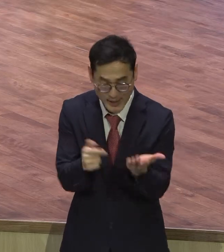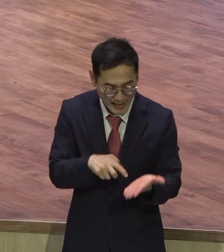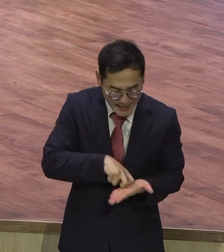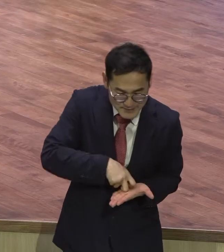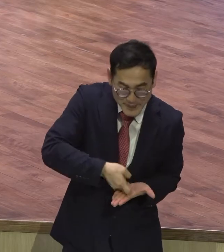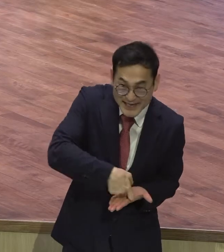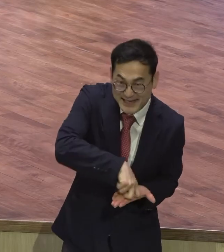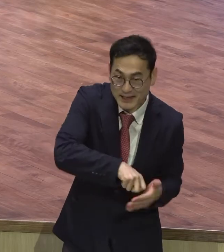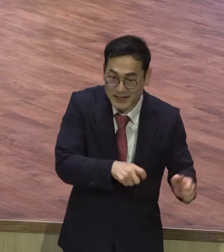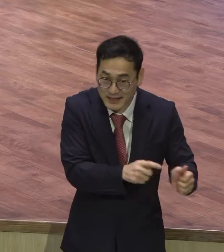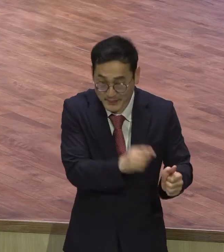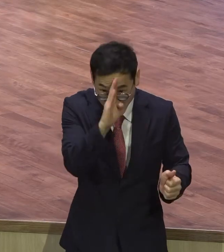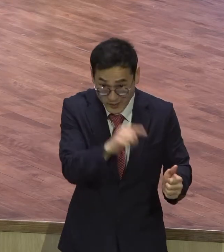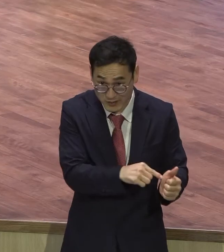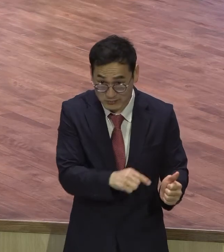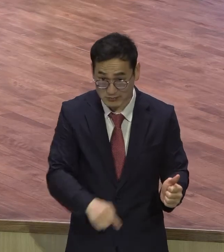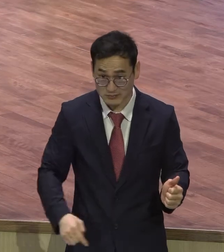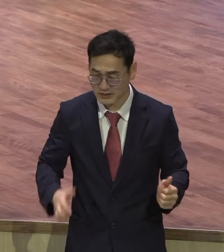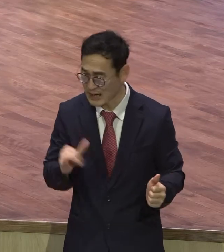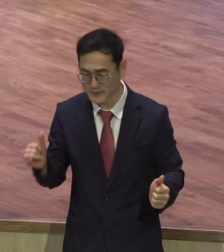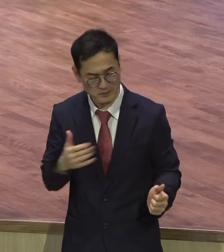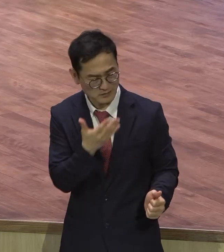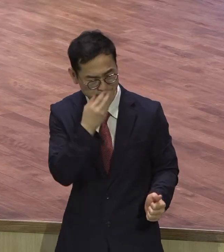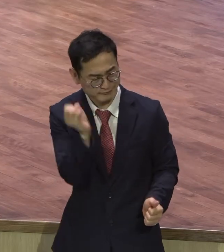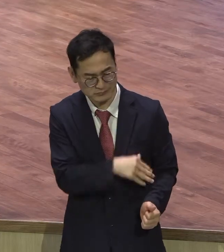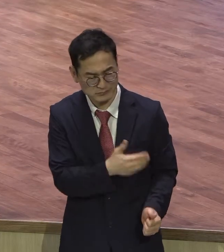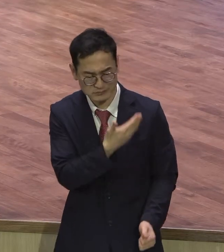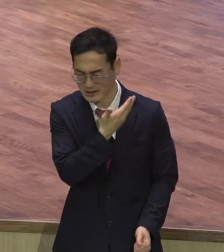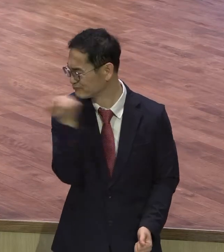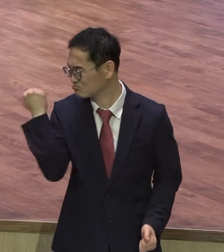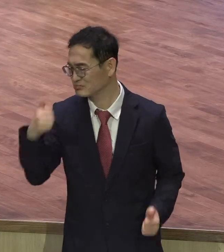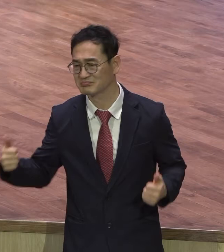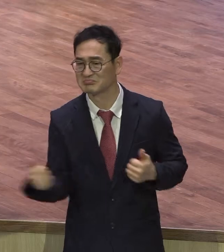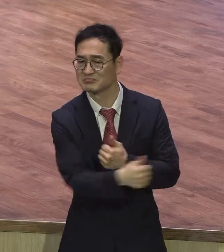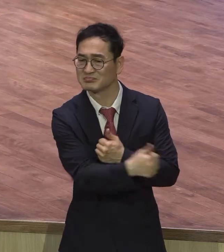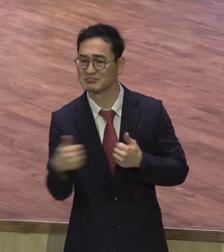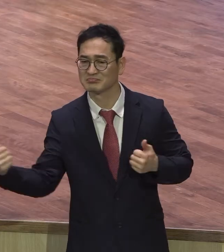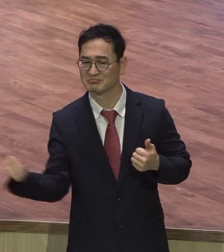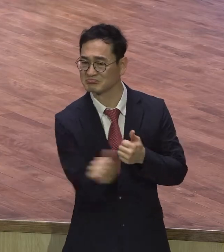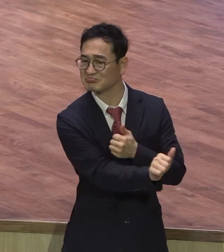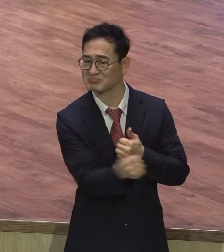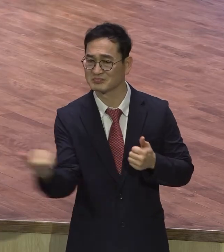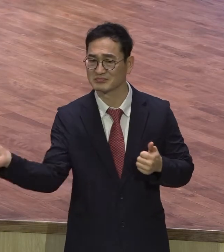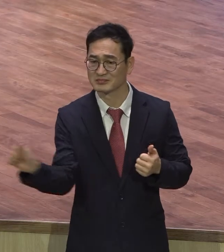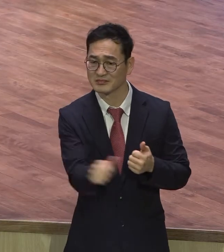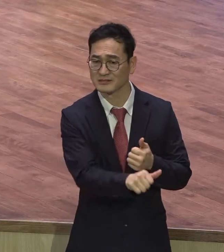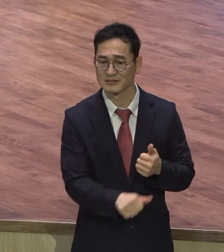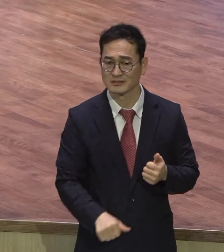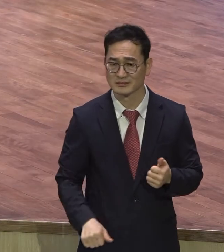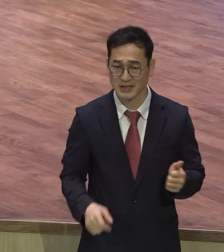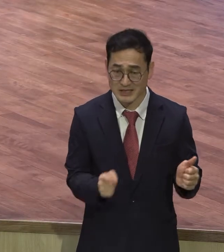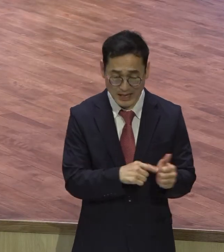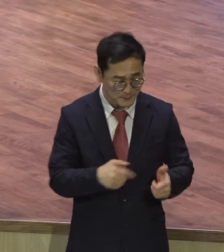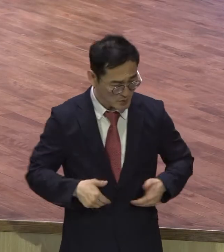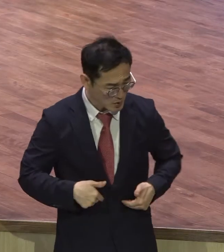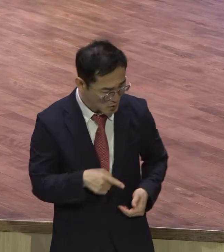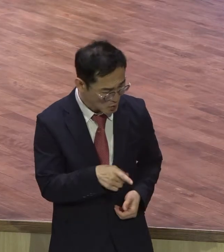베드로와 요한은 그렇지 않았습니다. 안전병이를 보고 필요한 것이 돈이 몇 푼이 중요한 게 아니라 이 사람에게 꼭